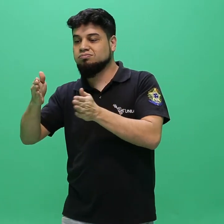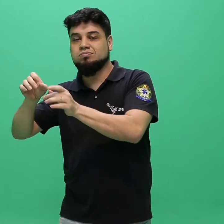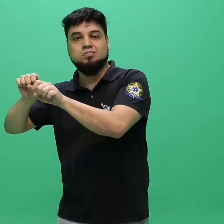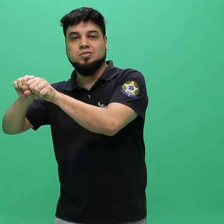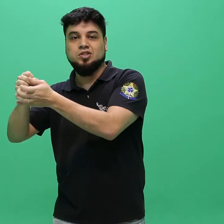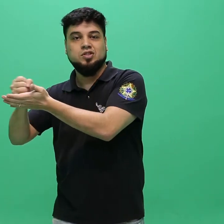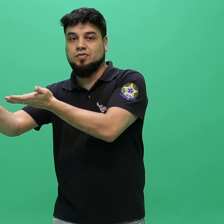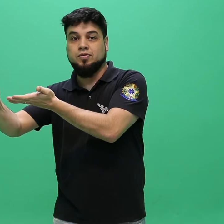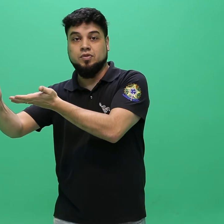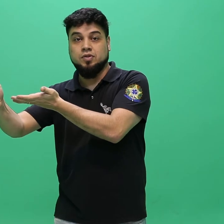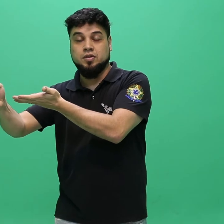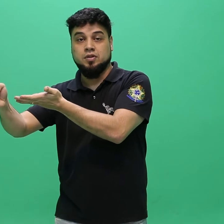edital.